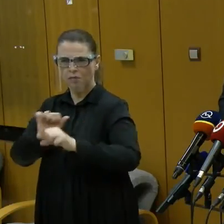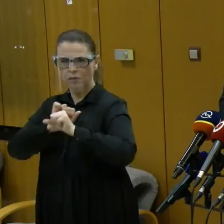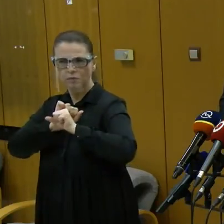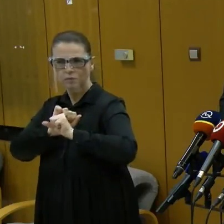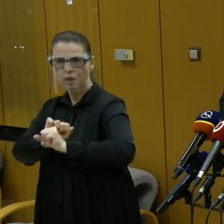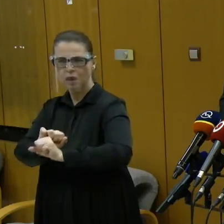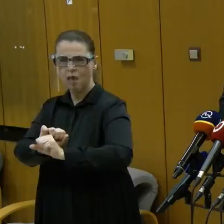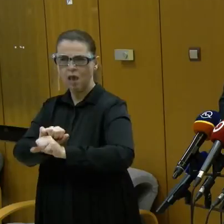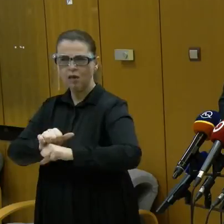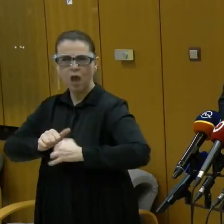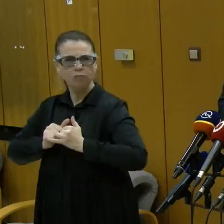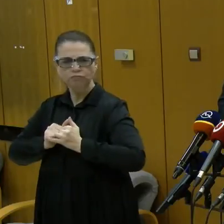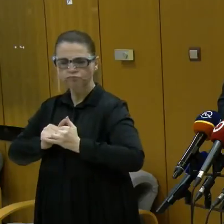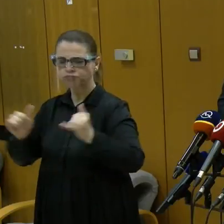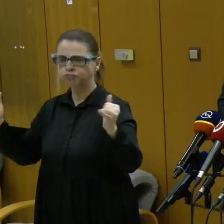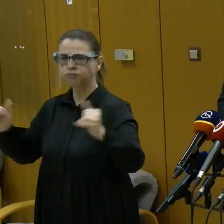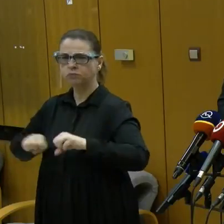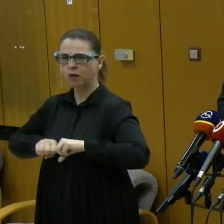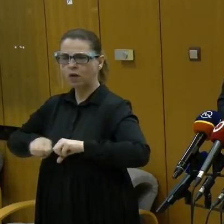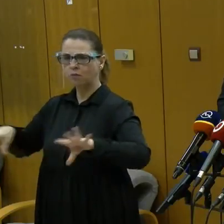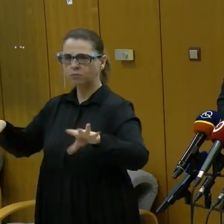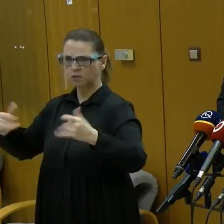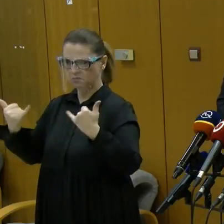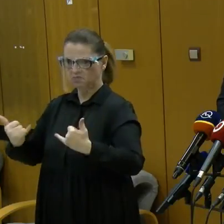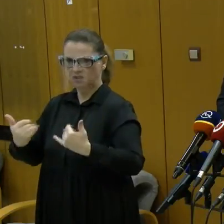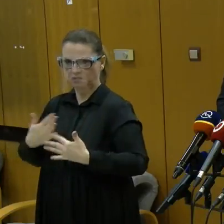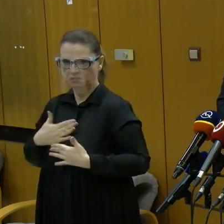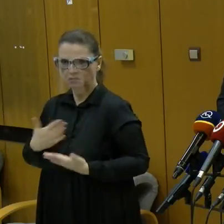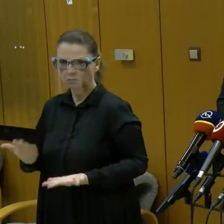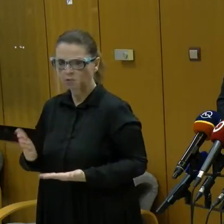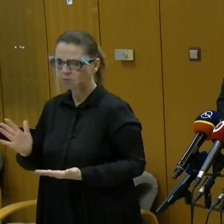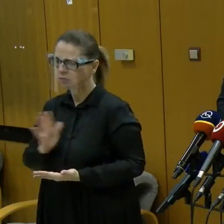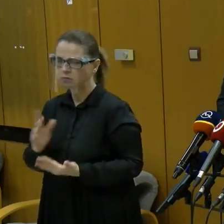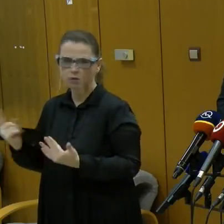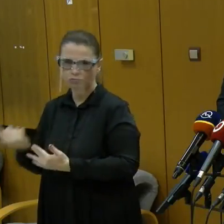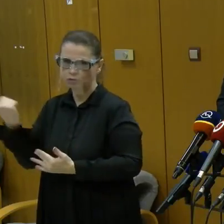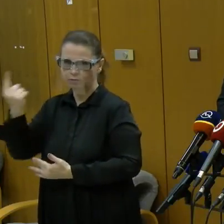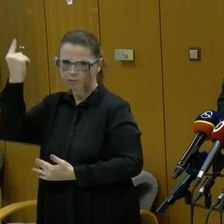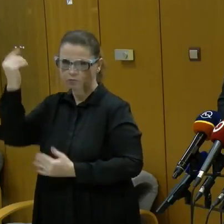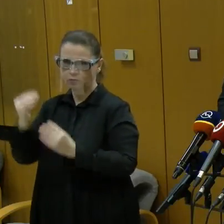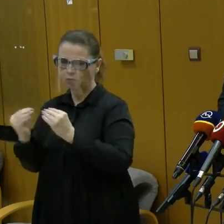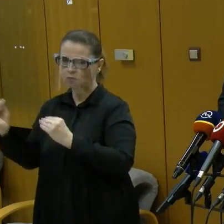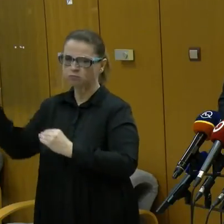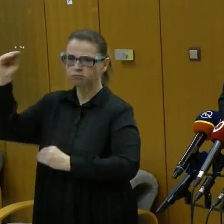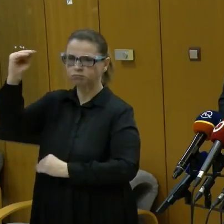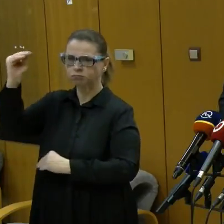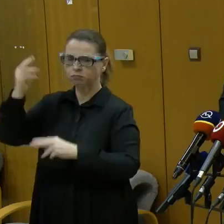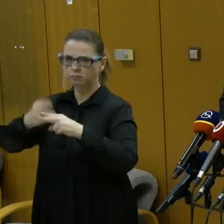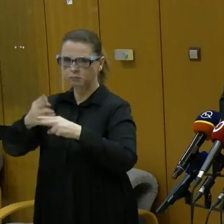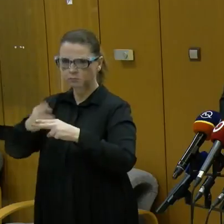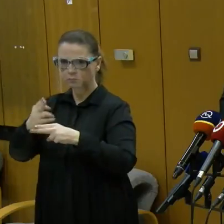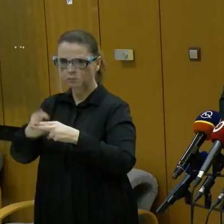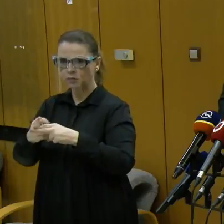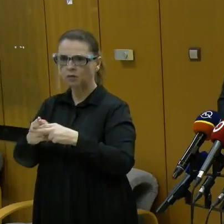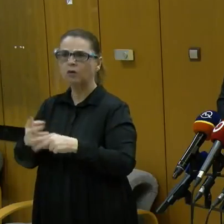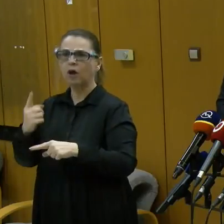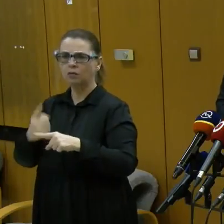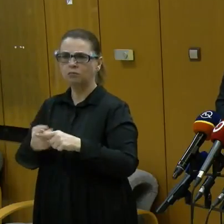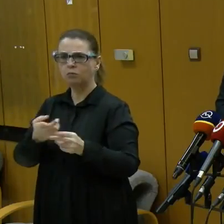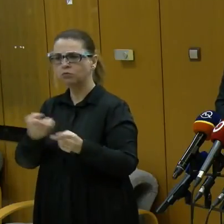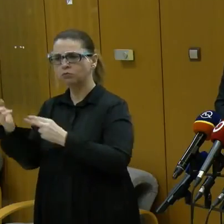epidémie, ktorý teraz zaznamenávame vzhľadom na enormný rast infikovaných a takisto aj vzhľadom na nárast